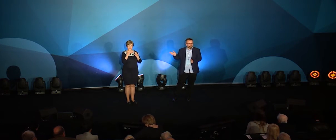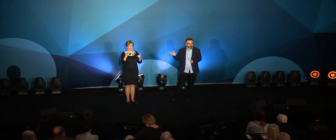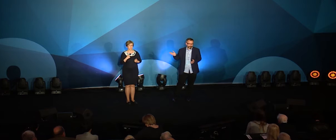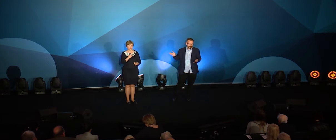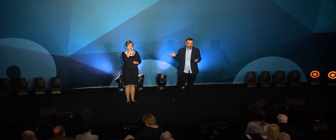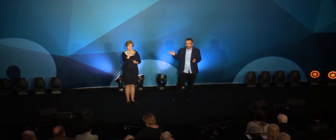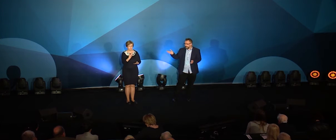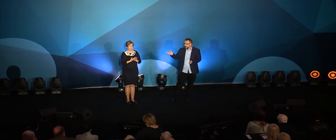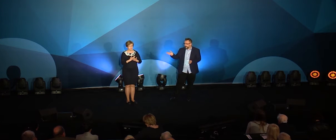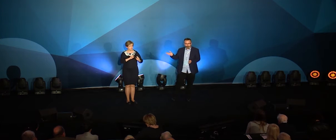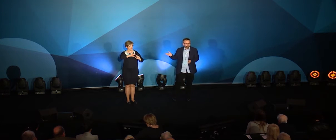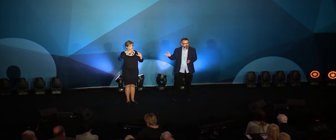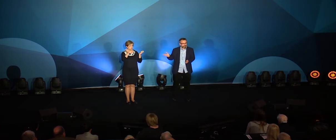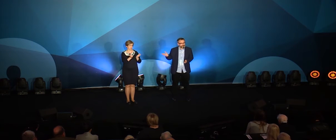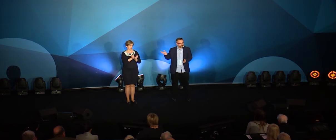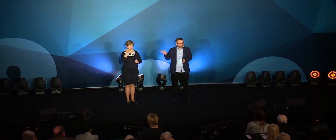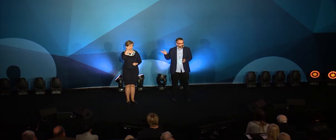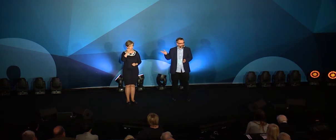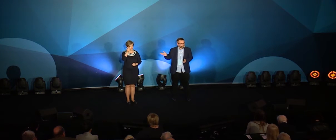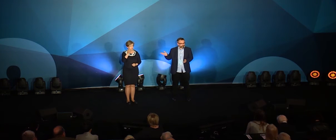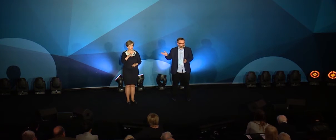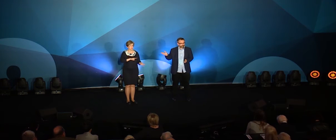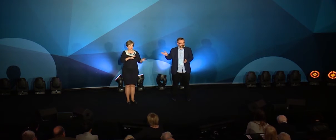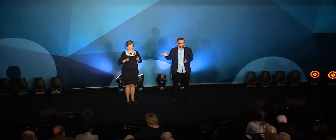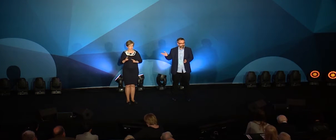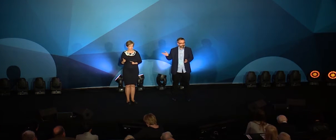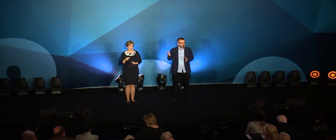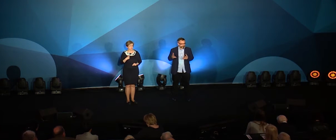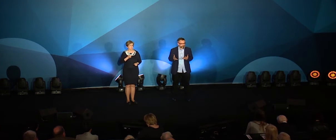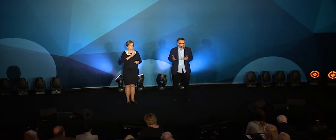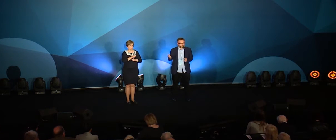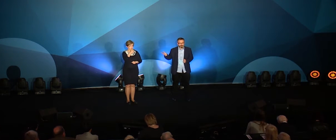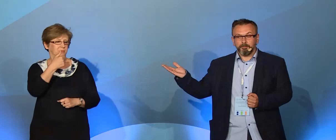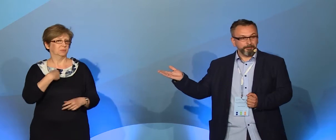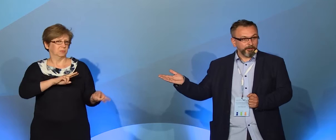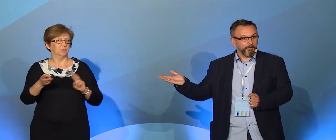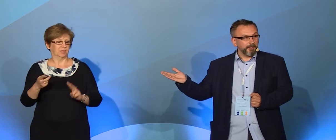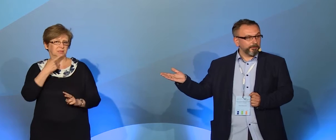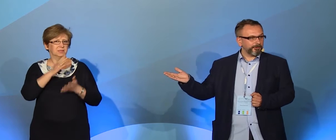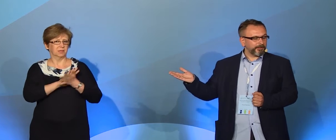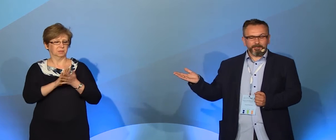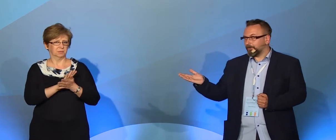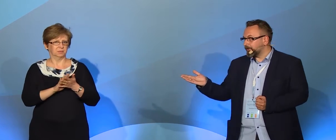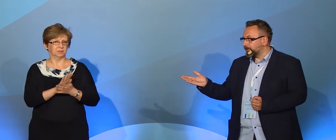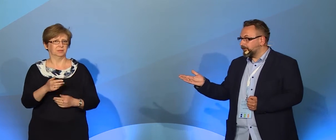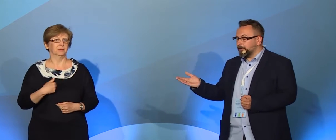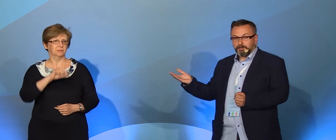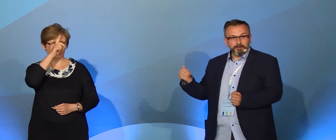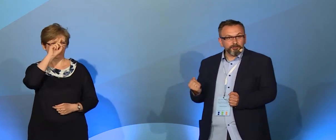Będzie całe moje wystąpienie, będzie tłumaczone przez jedną z lepszych tłumaczek w Polsce języka migowego, Panią Małgorzatę Czajkowską-Kisil, która jest też